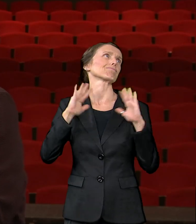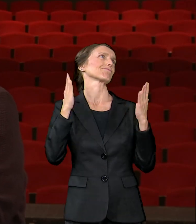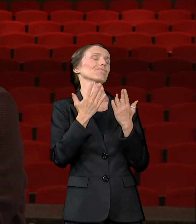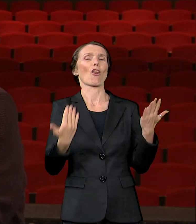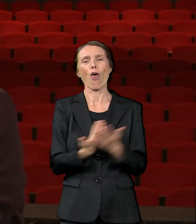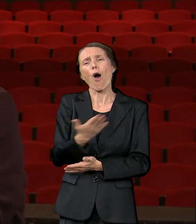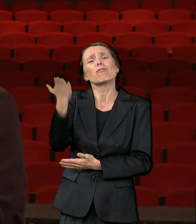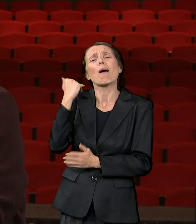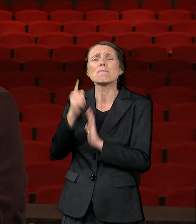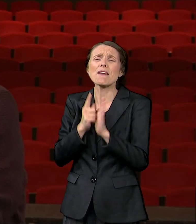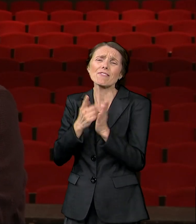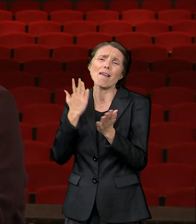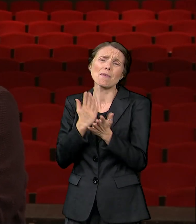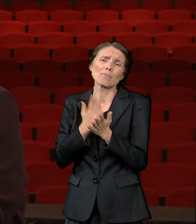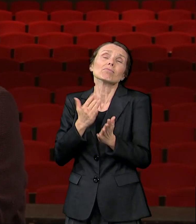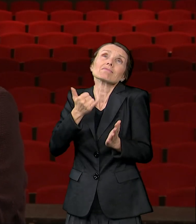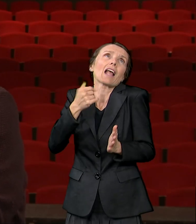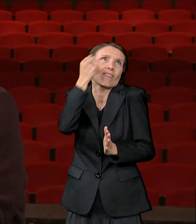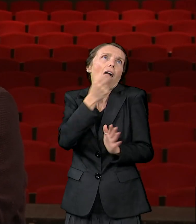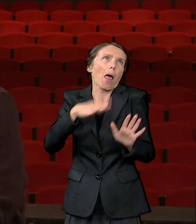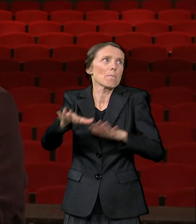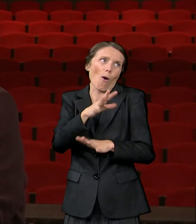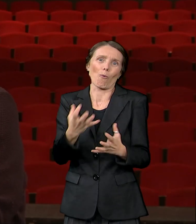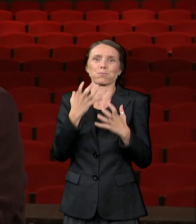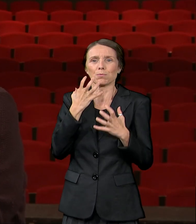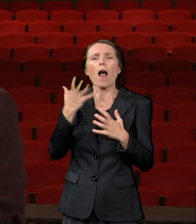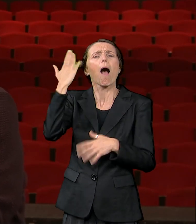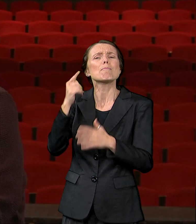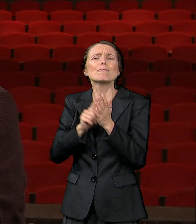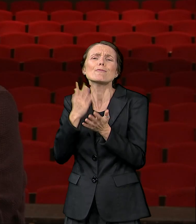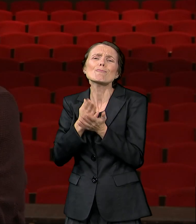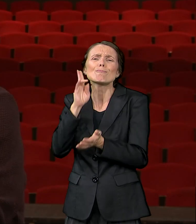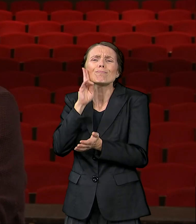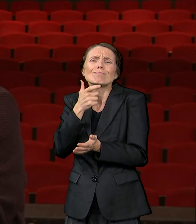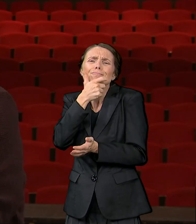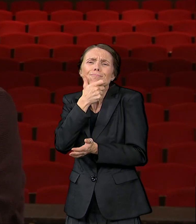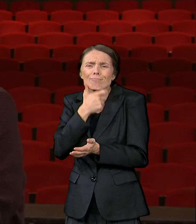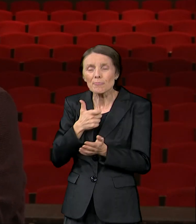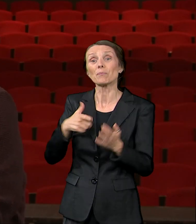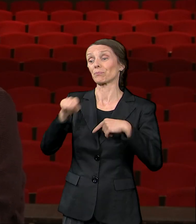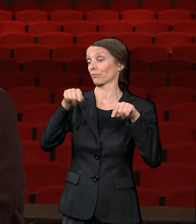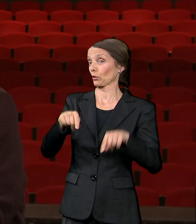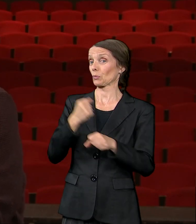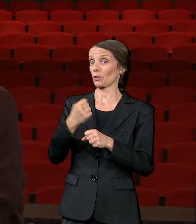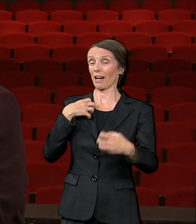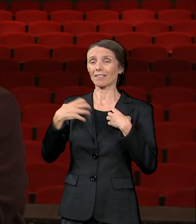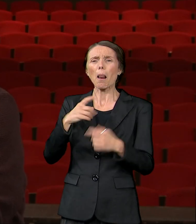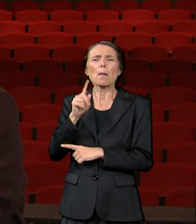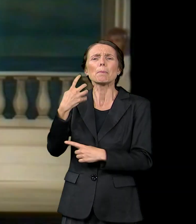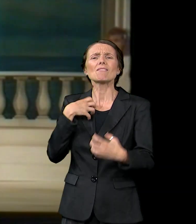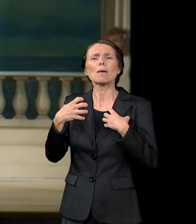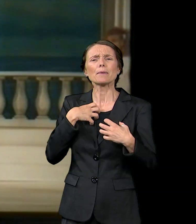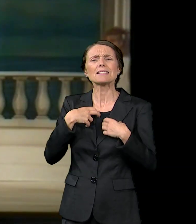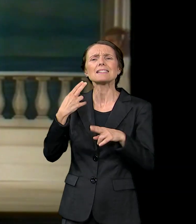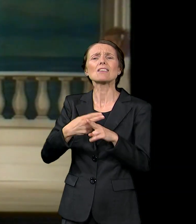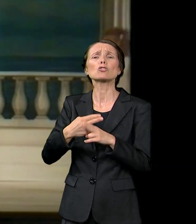izgleda. Hvala Bogu. Ali u to vreme to je bila predstava, naša prva predstava je bila moj dečko Sandy Wilsona,